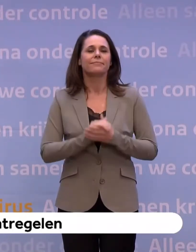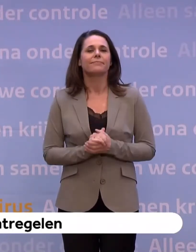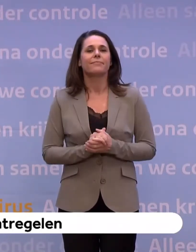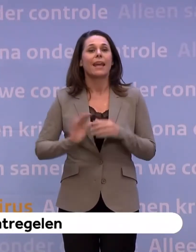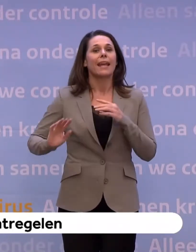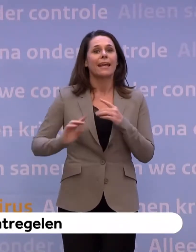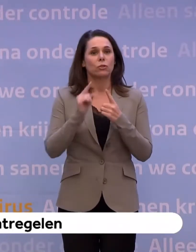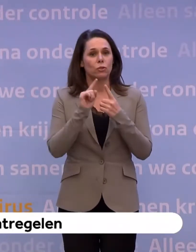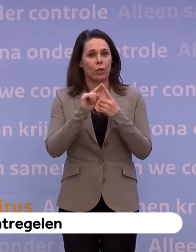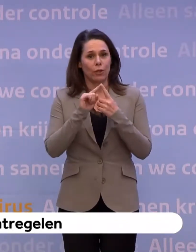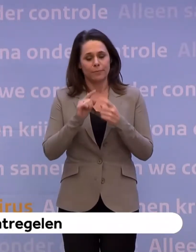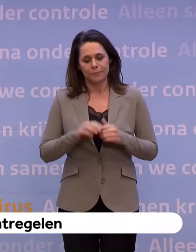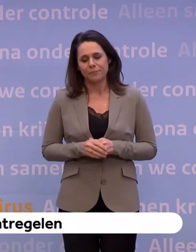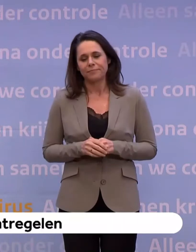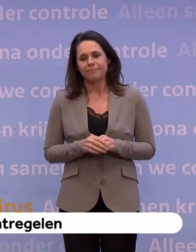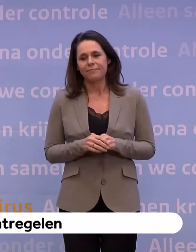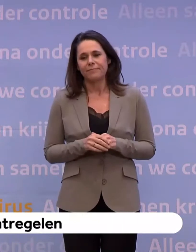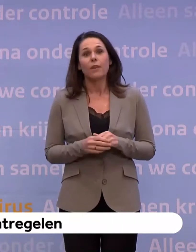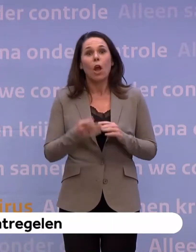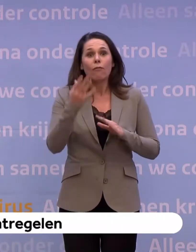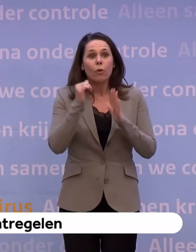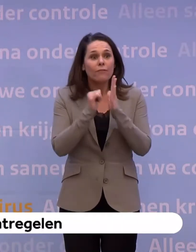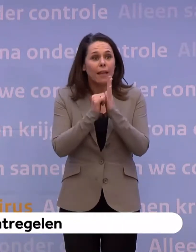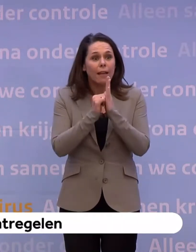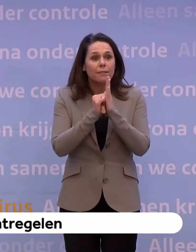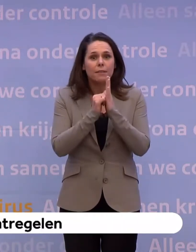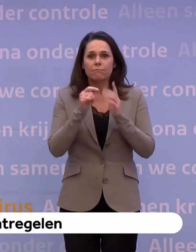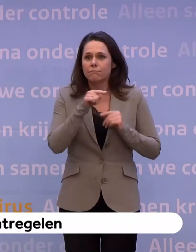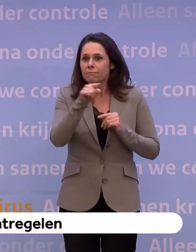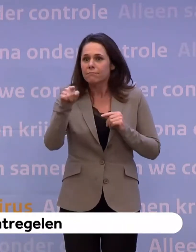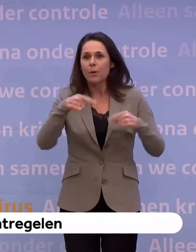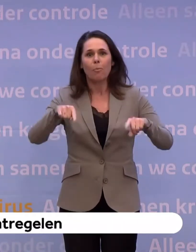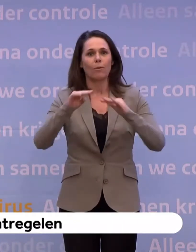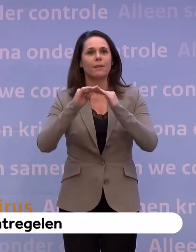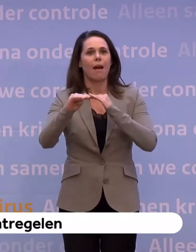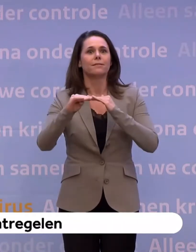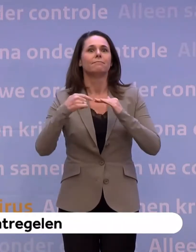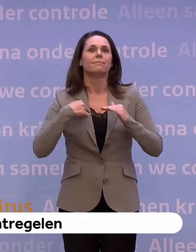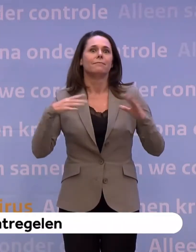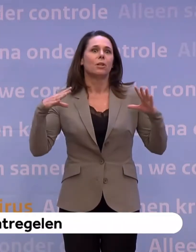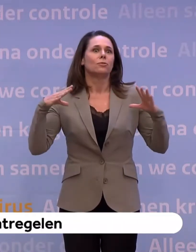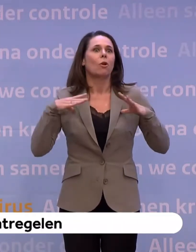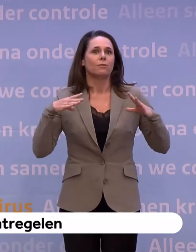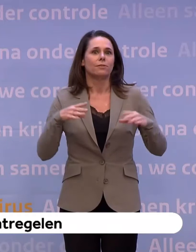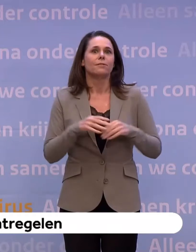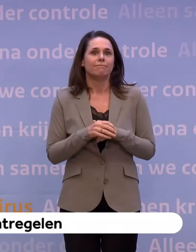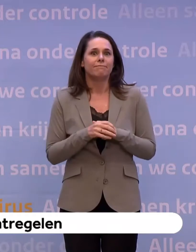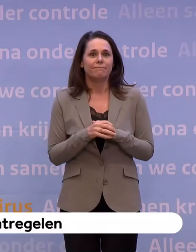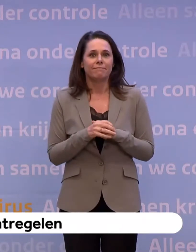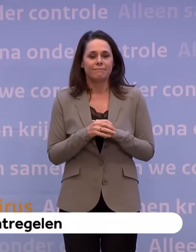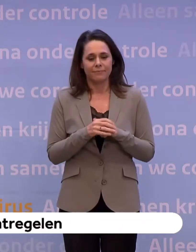Ten eerste dat ik vorig weekend echt trots was op ons land. Ondanks het stralende weer